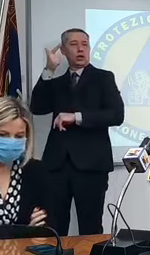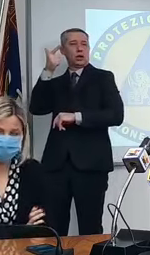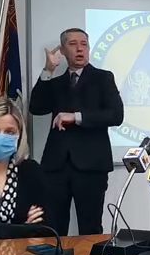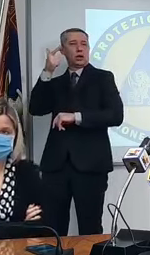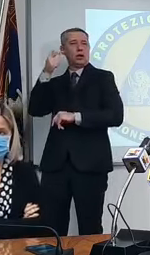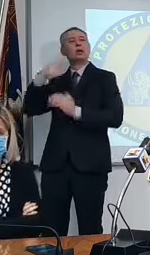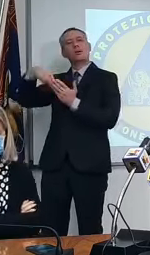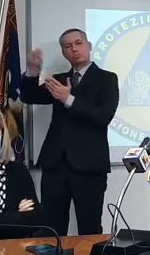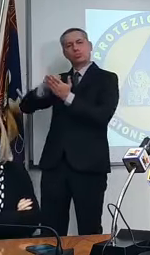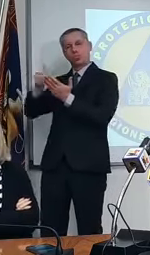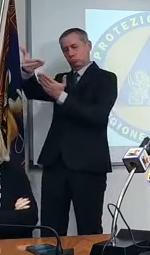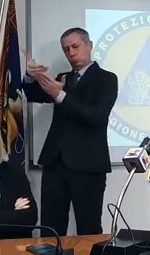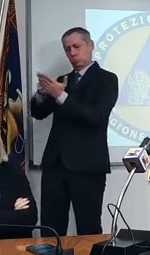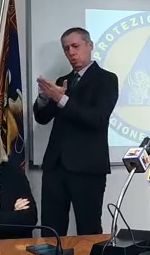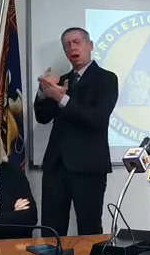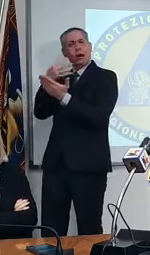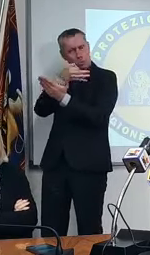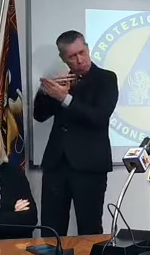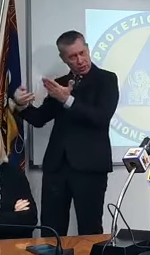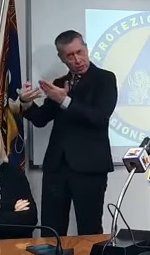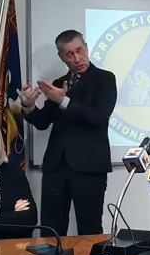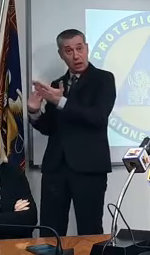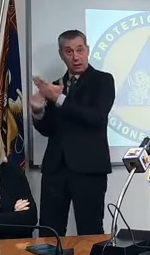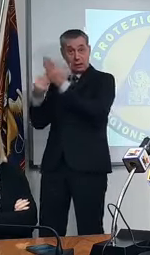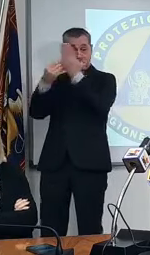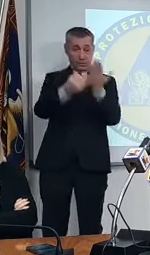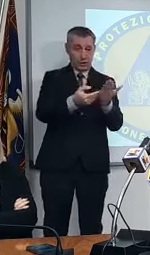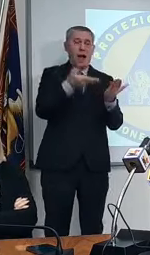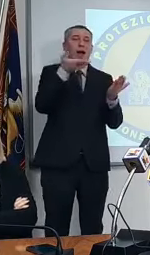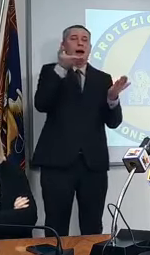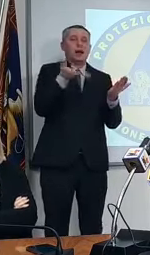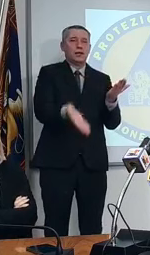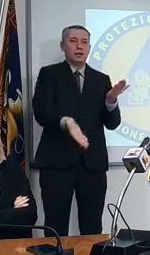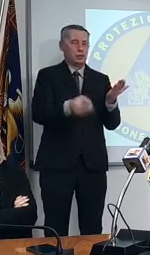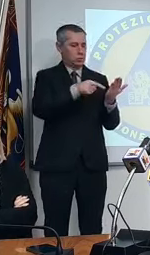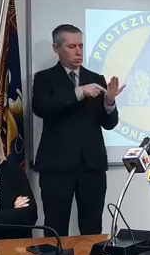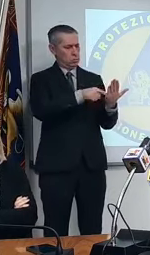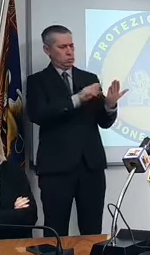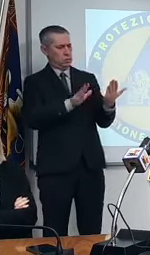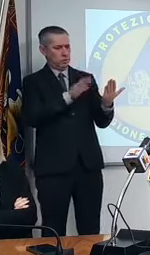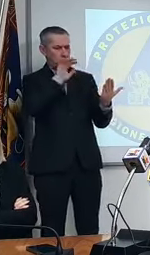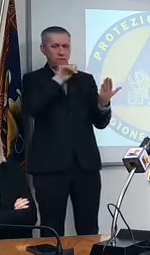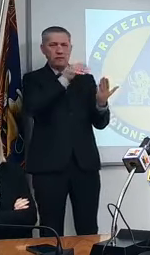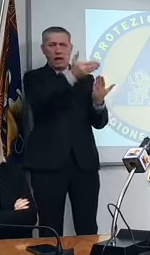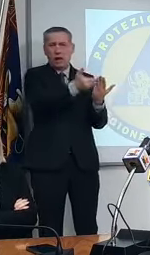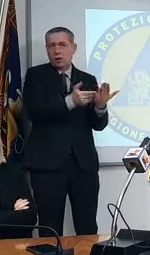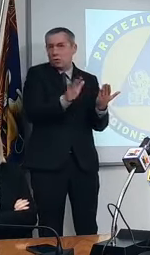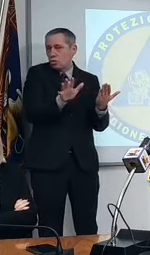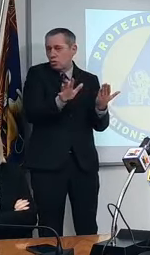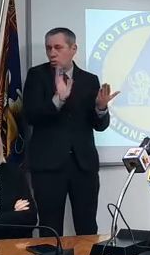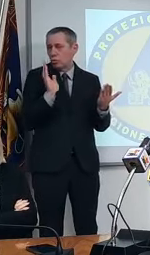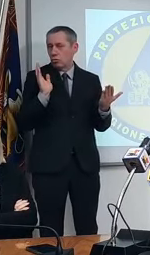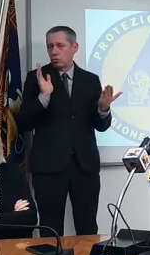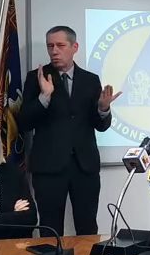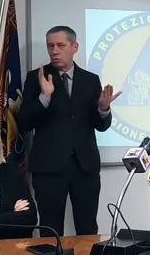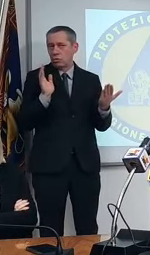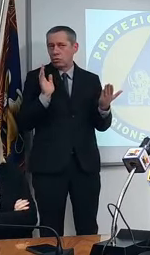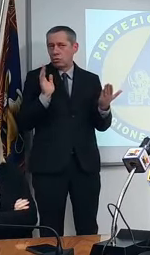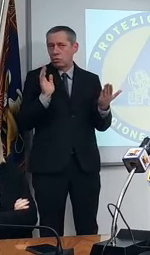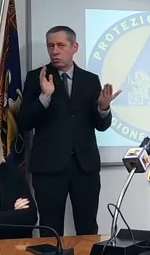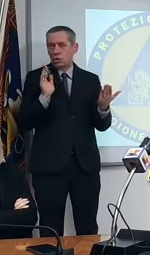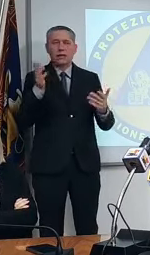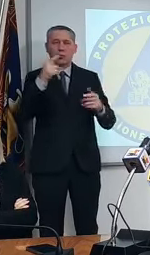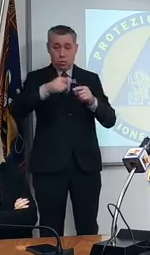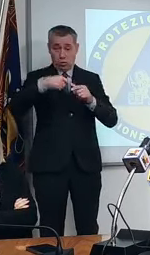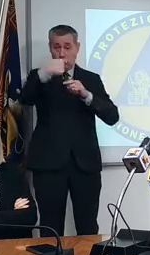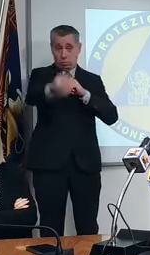'effetto del vaccino che non è un effetto irrilevante cioè voi dovete pensare che se è vero che per l'estate